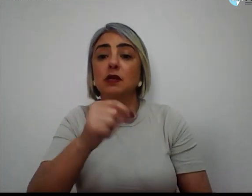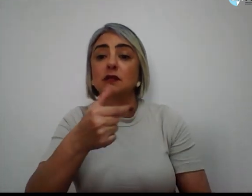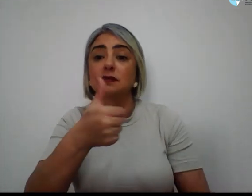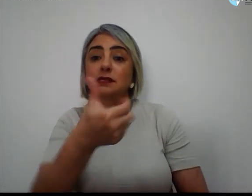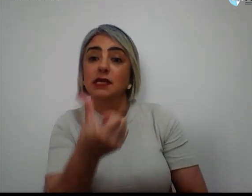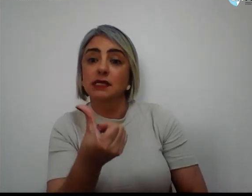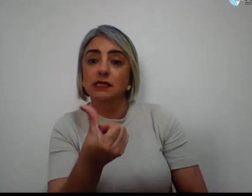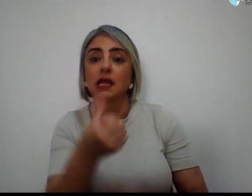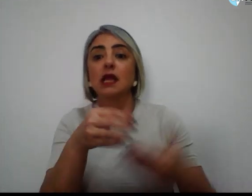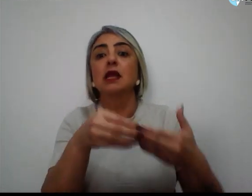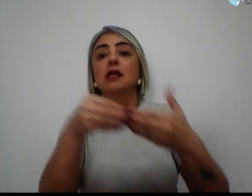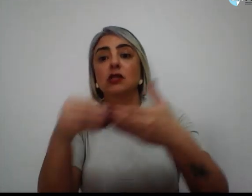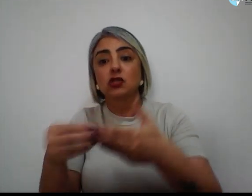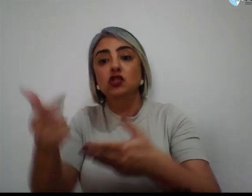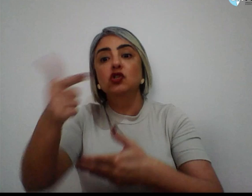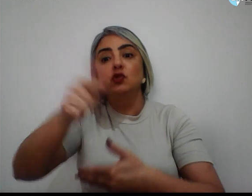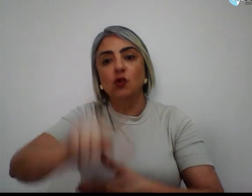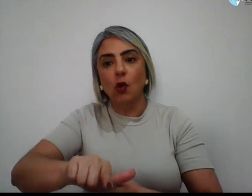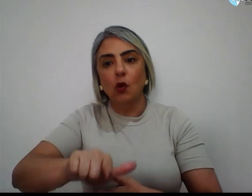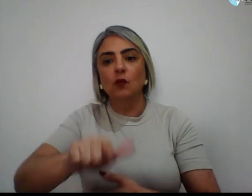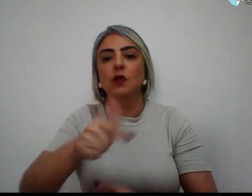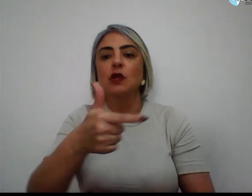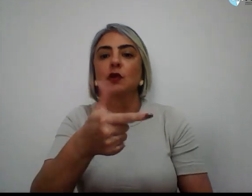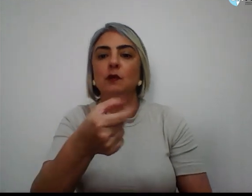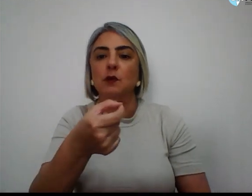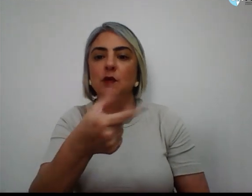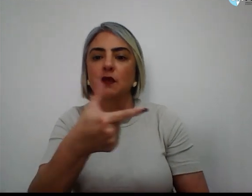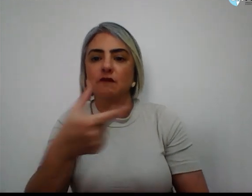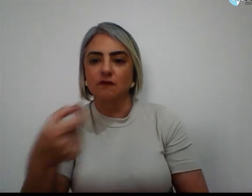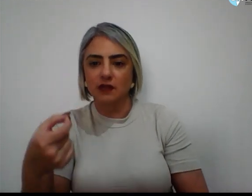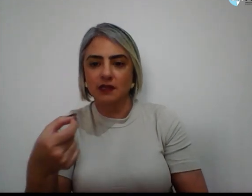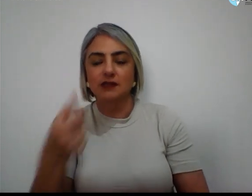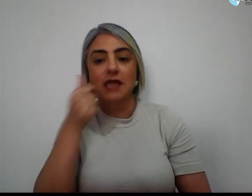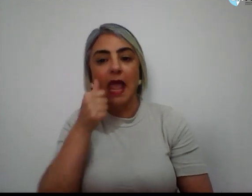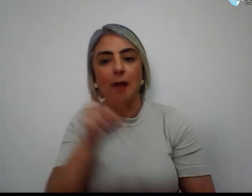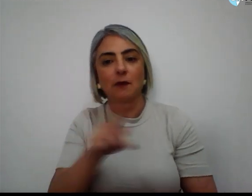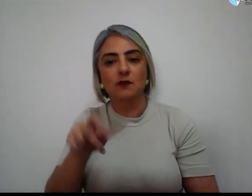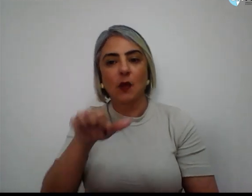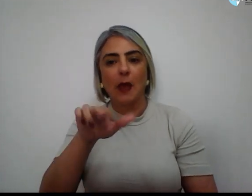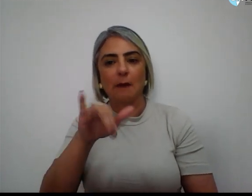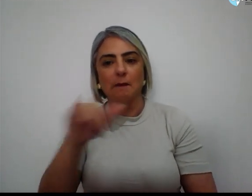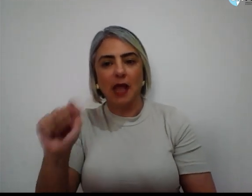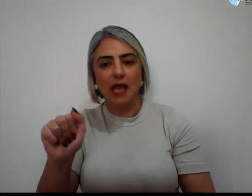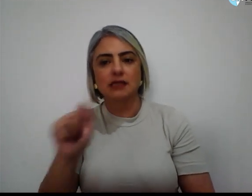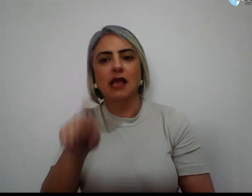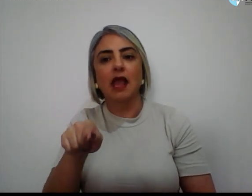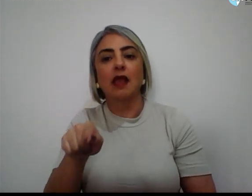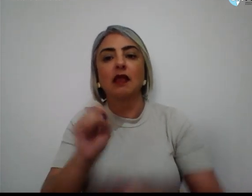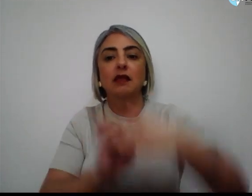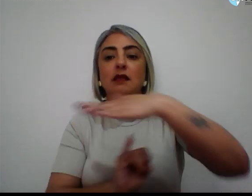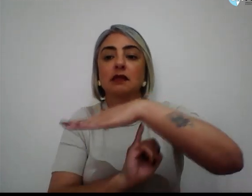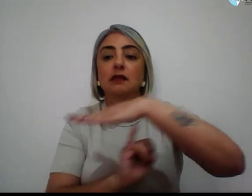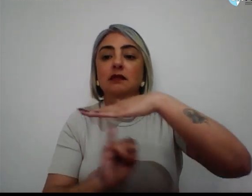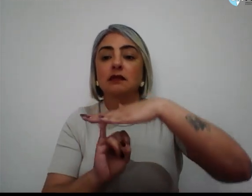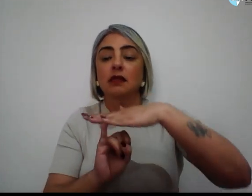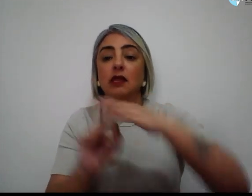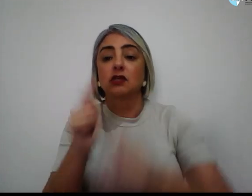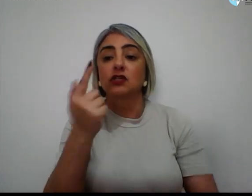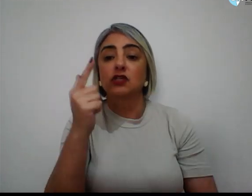reconduzida ao cargo em 2020, Márcia é professora do Instituto de Geossciências da